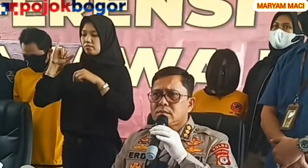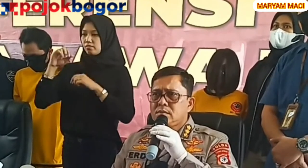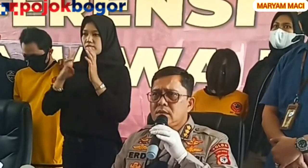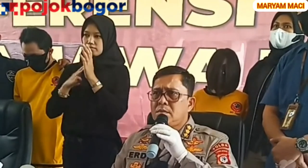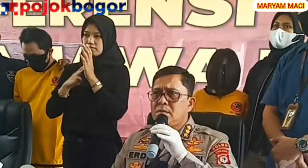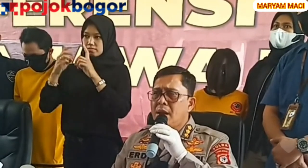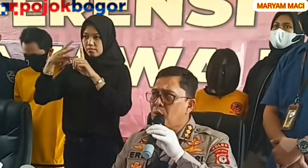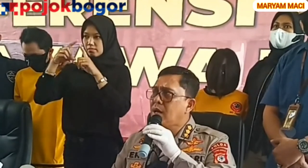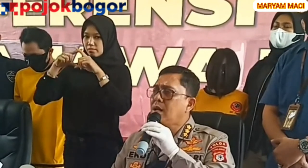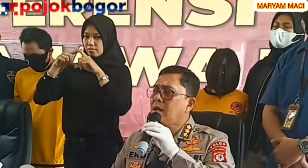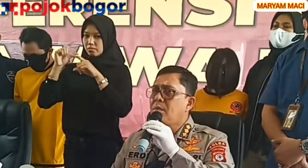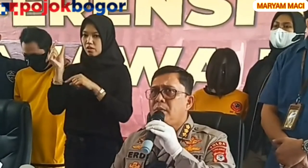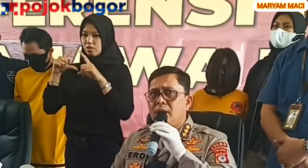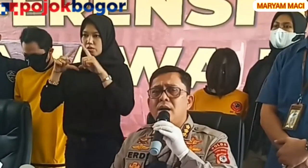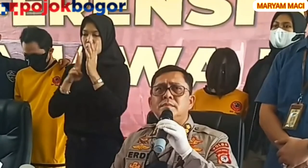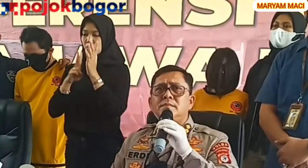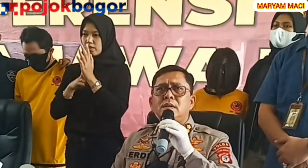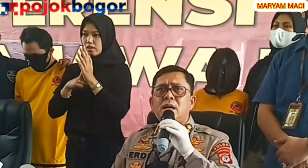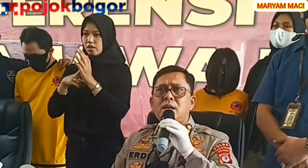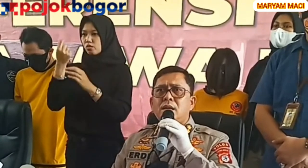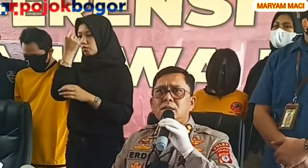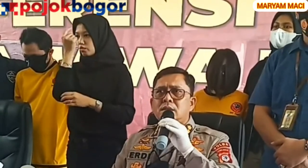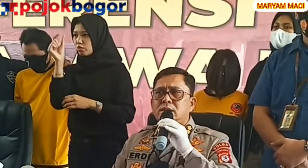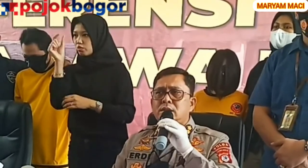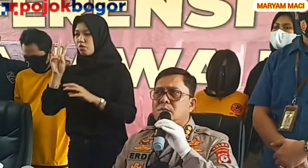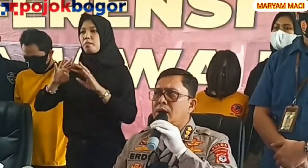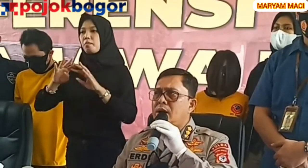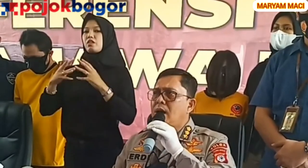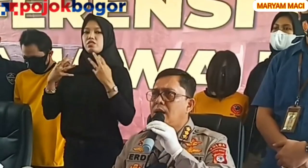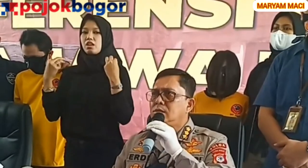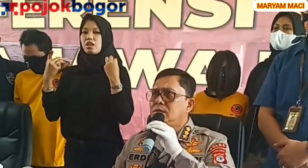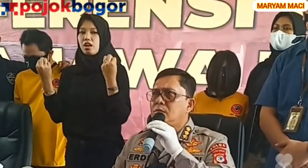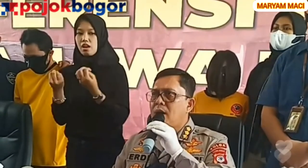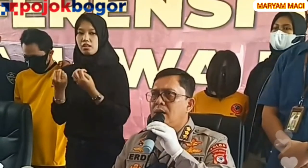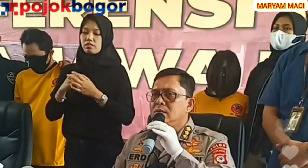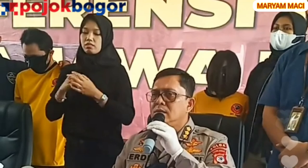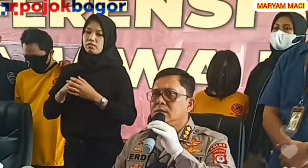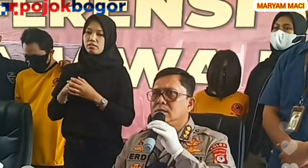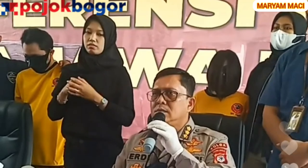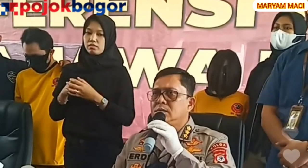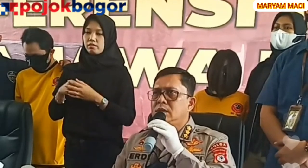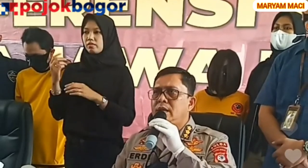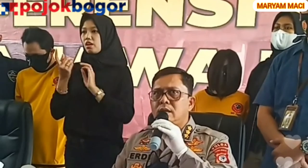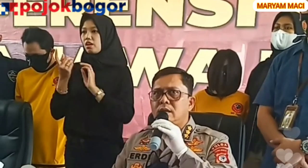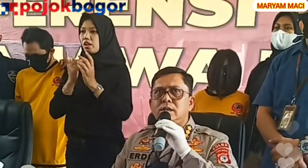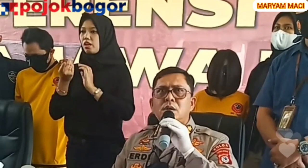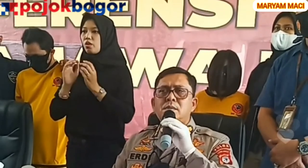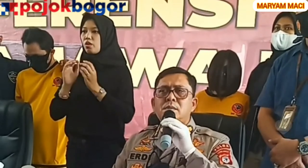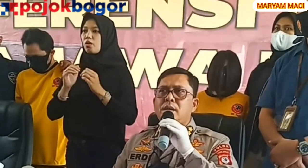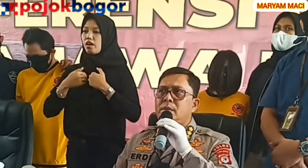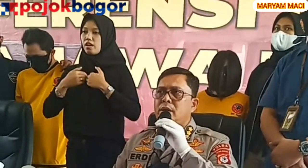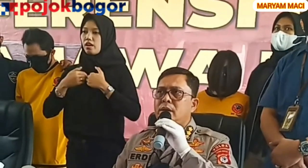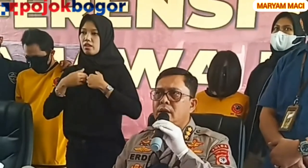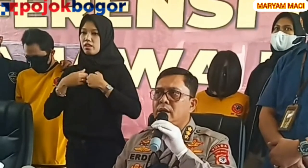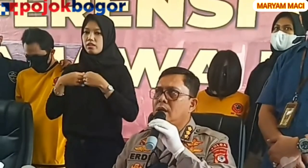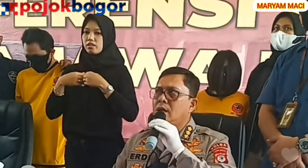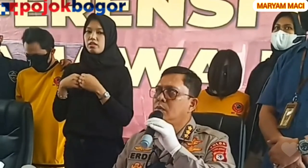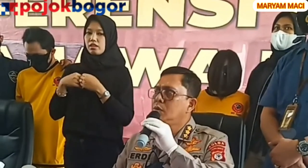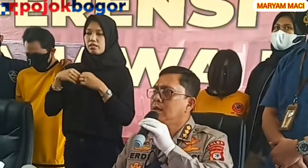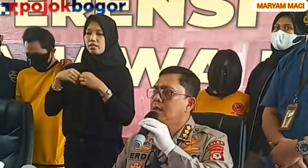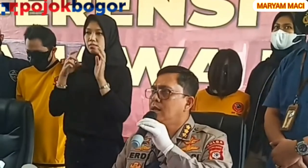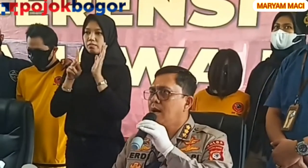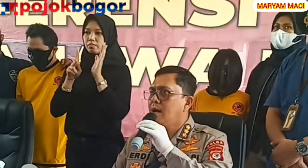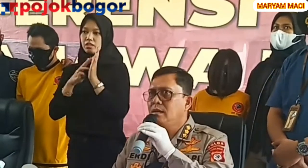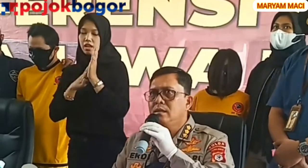melampaukan apabila ada ditemukan hal-hal serupa memingat situasi pandemi ini kita